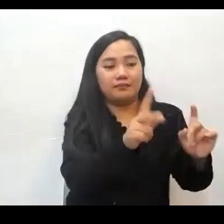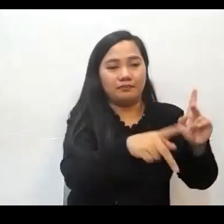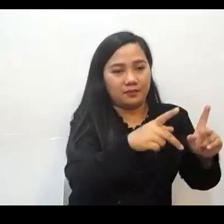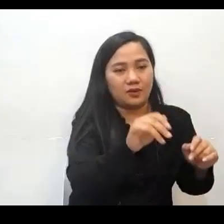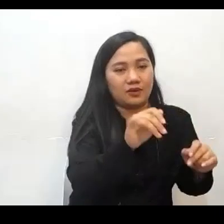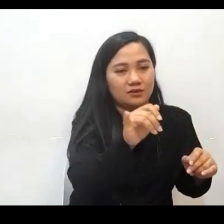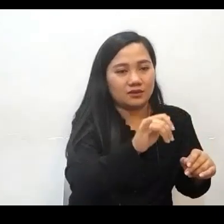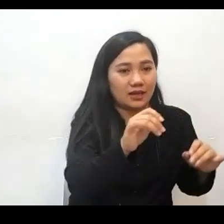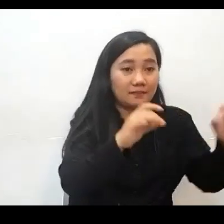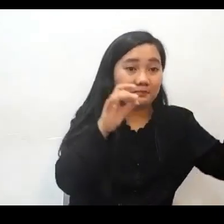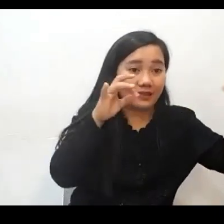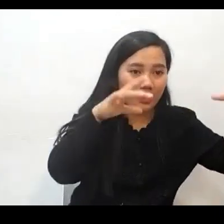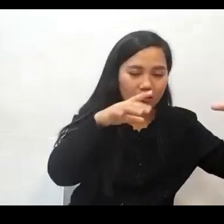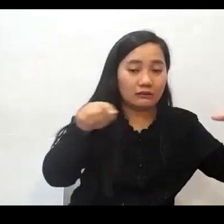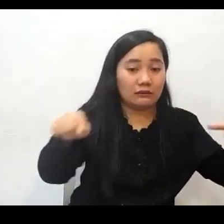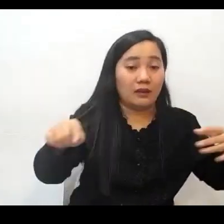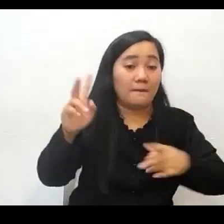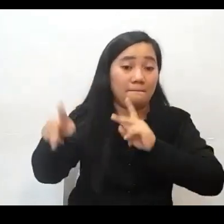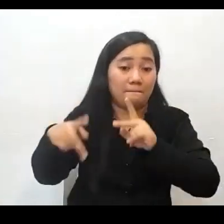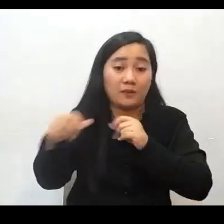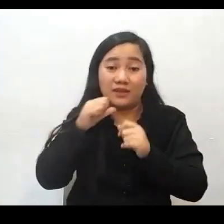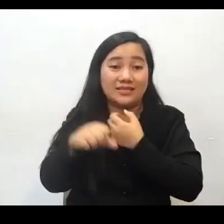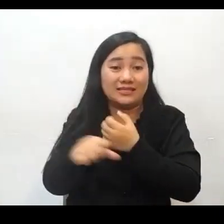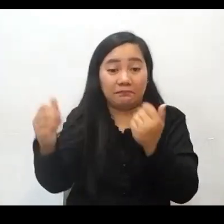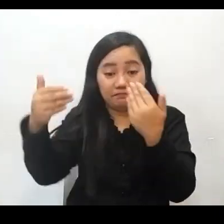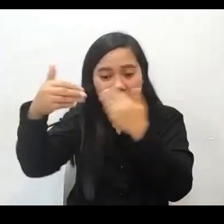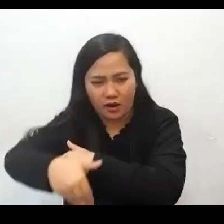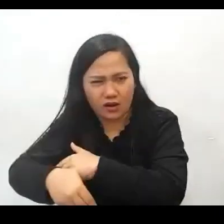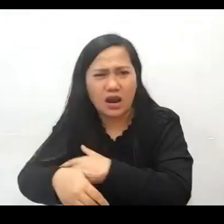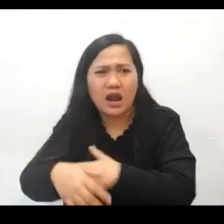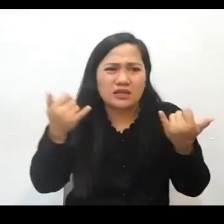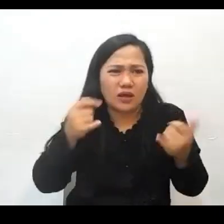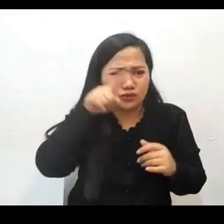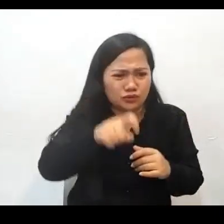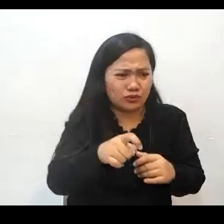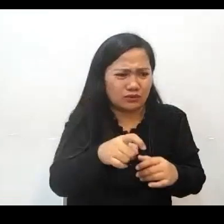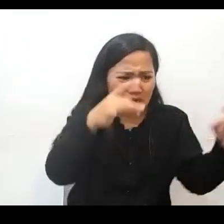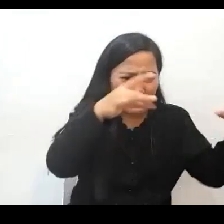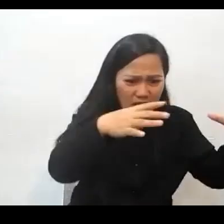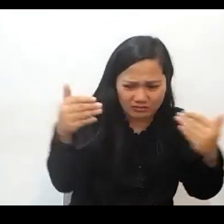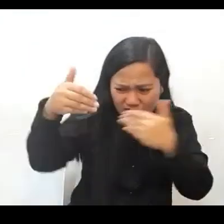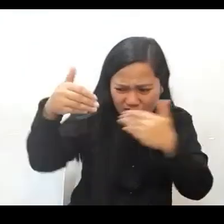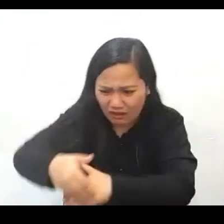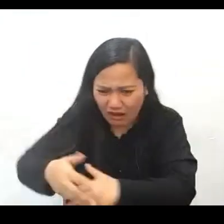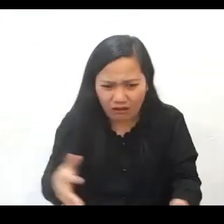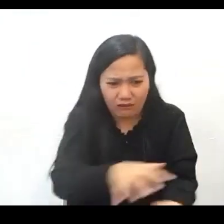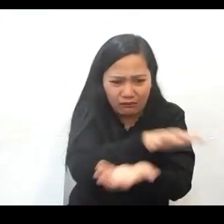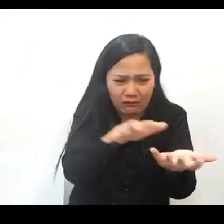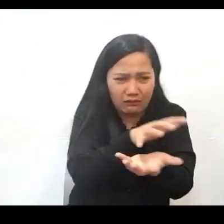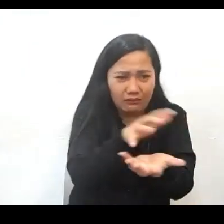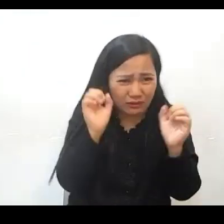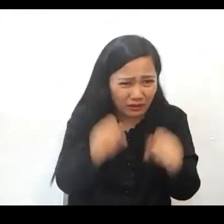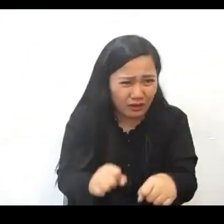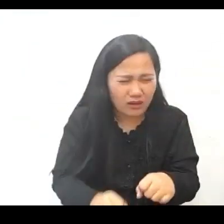paano mangyayari na magkakaroon ng pagsasama yung liwanag sa kadiliman? How can the saved person get married with